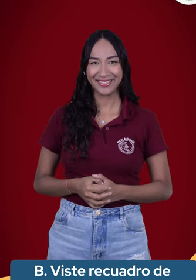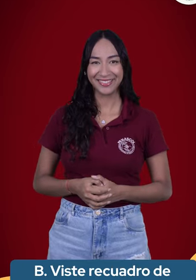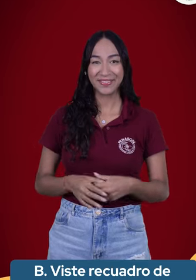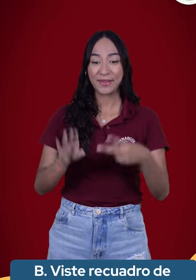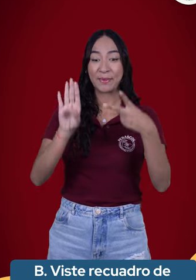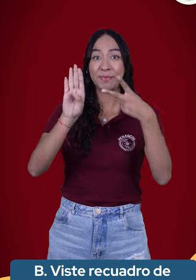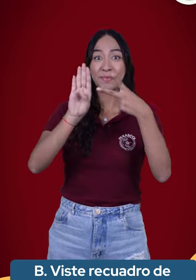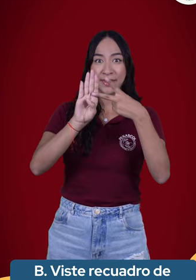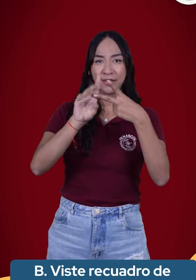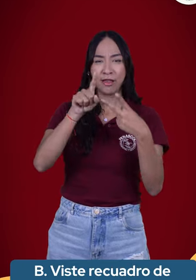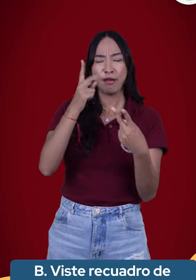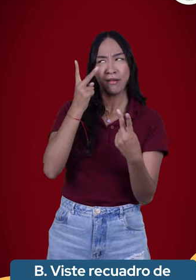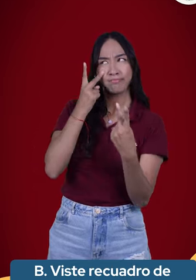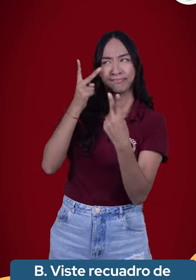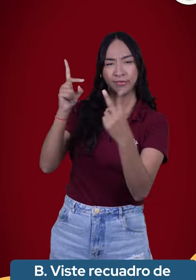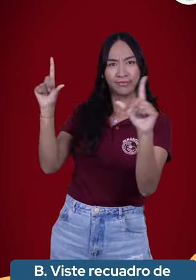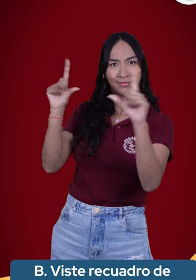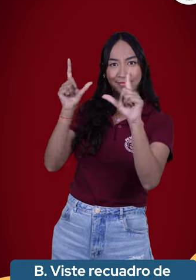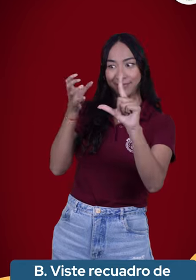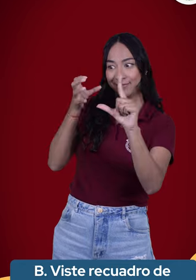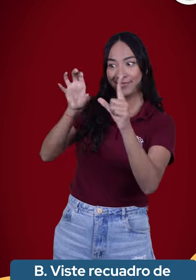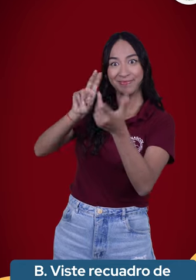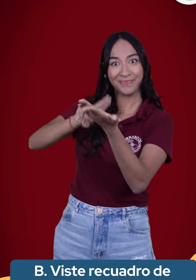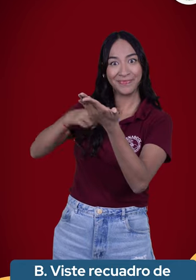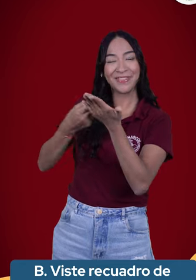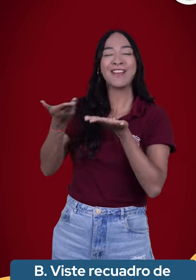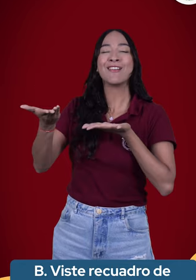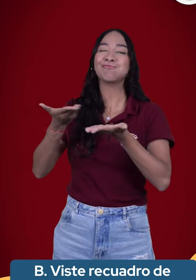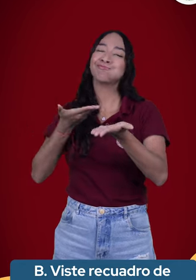B. Viste el recuadro de intérprete en televisión.